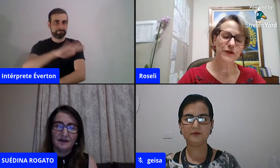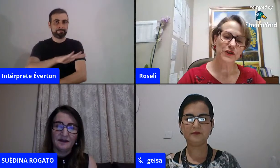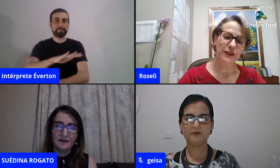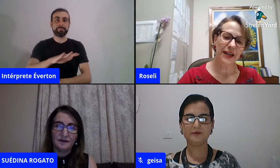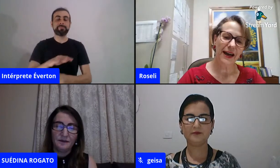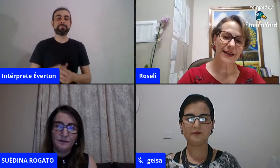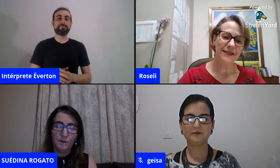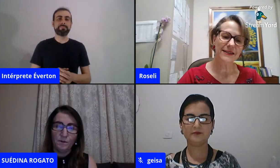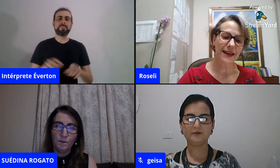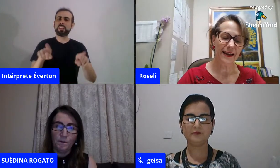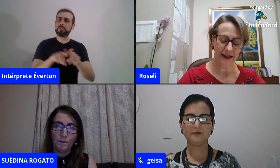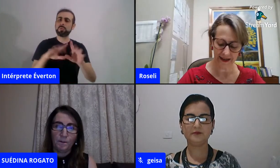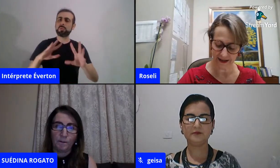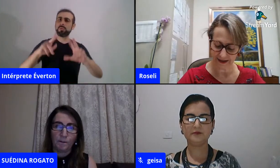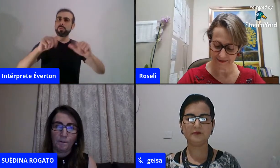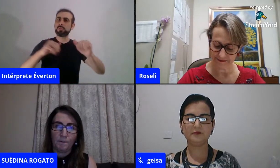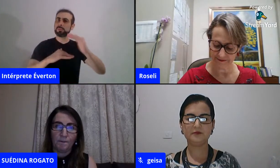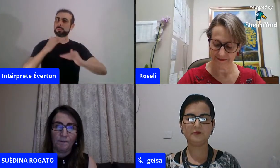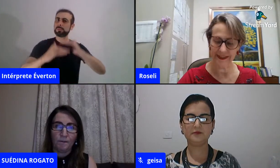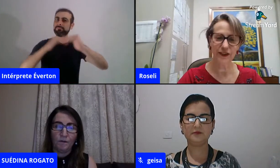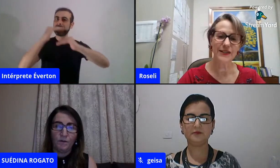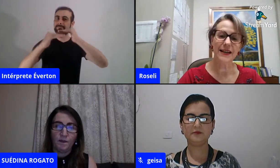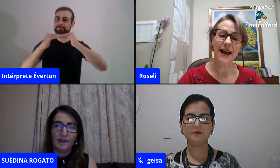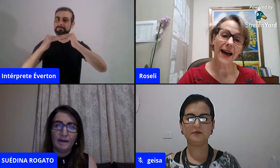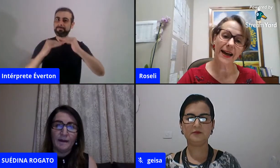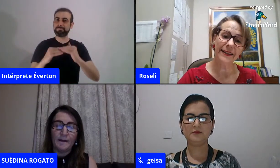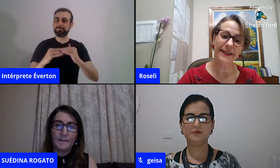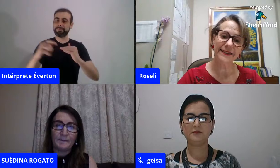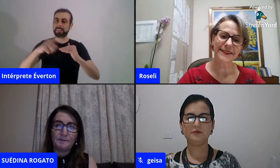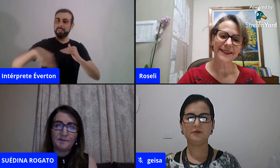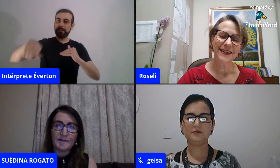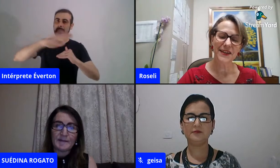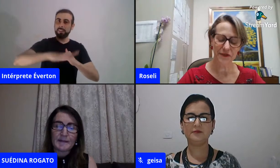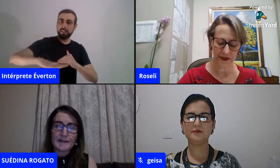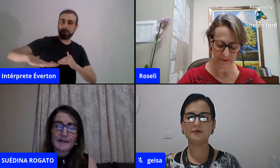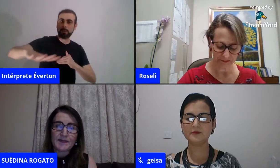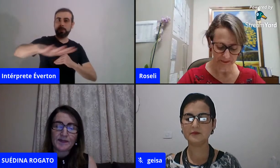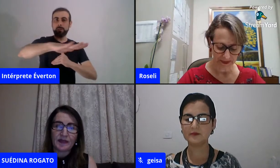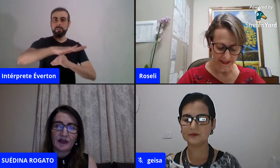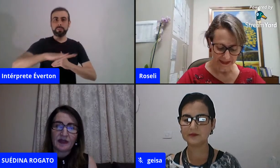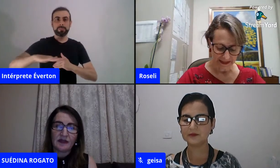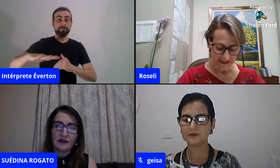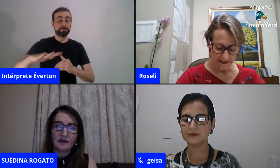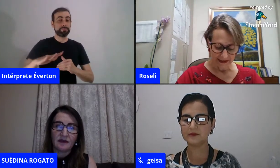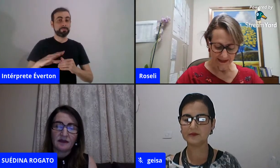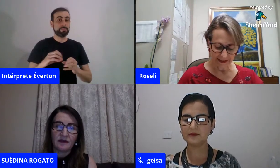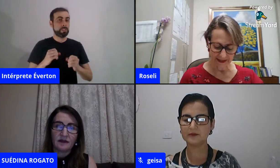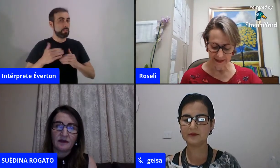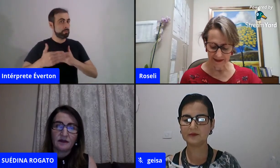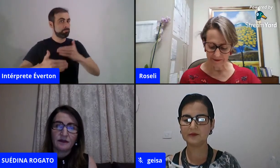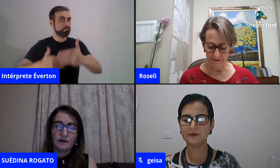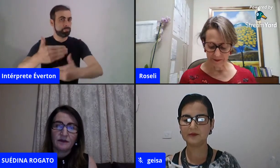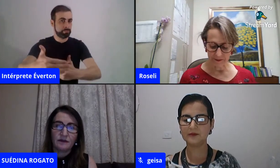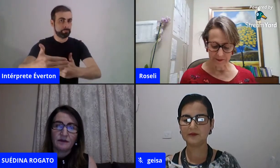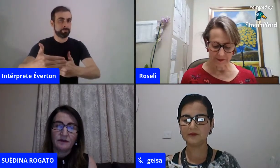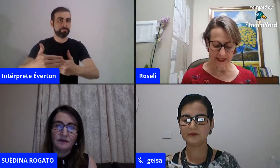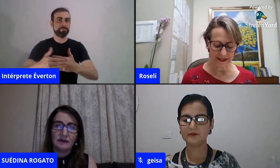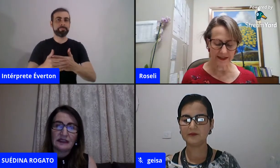profissionais, né? Da nossa área, enfim. E,